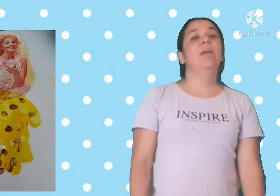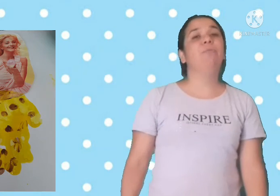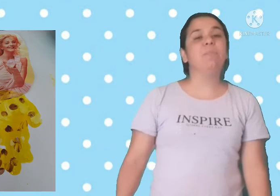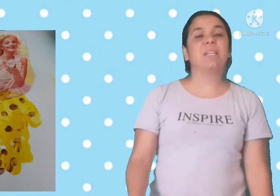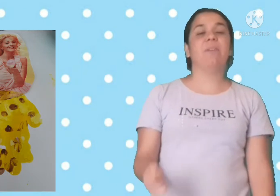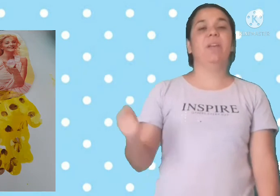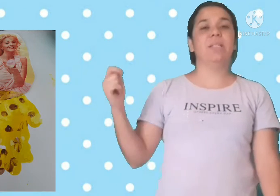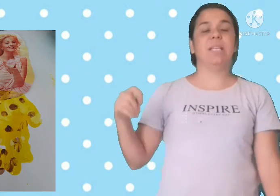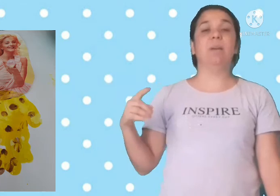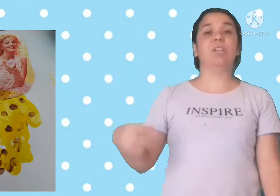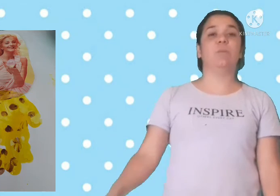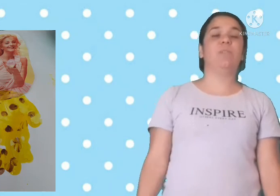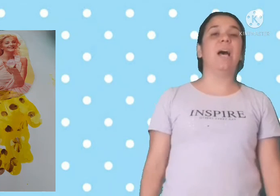E vamos escrever em cima da atividade?